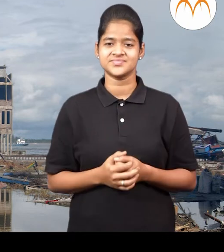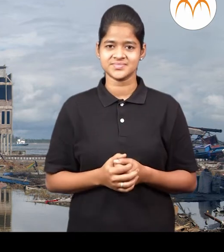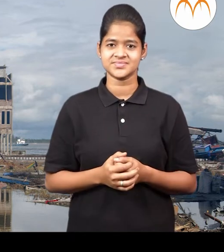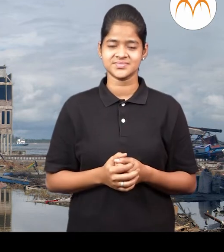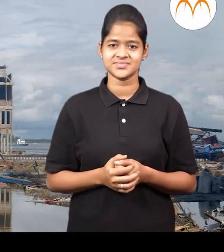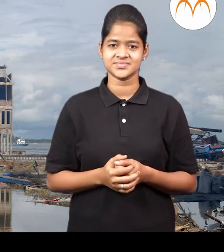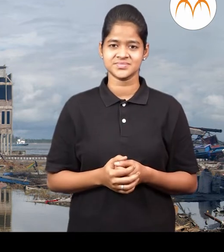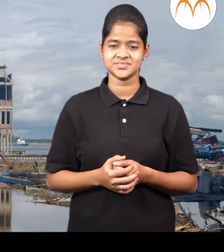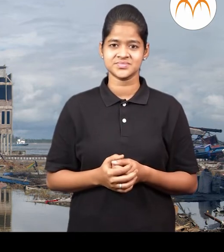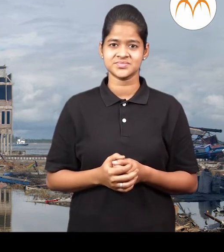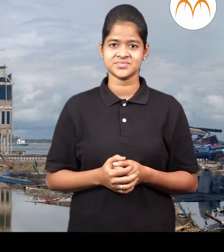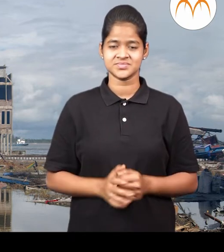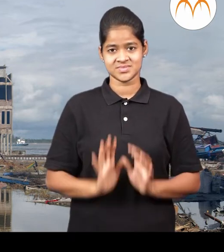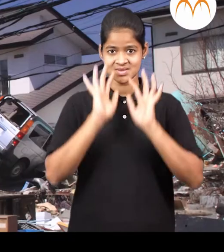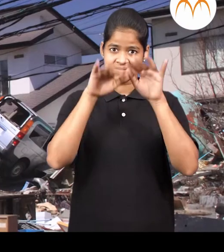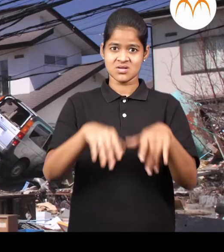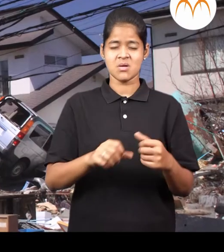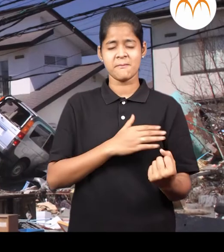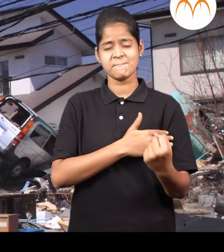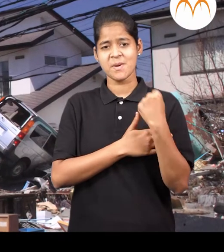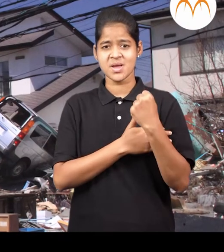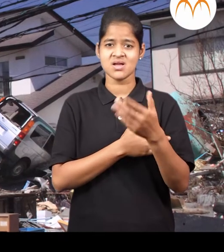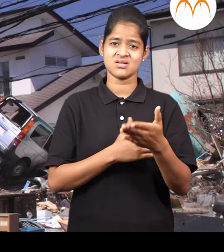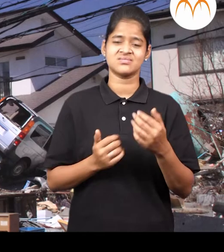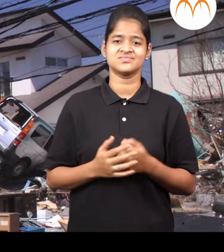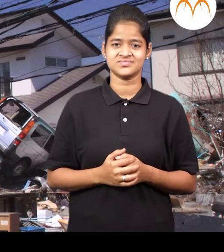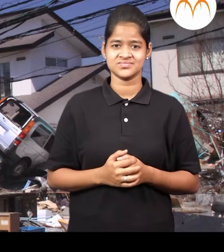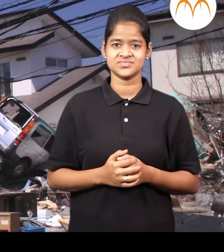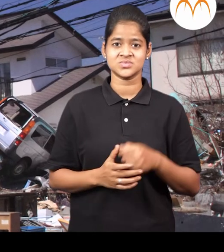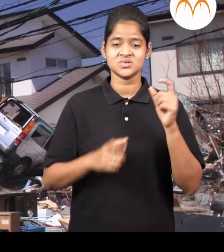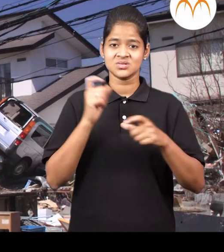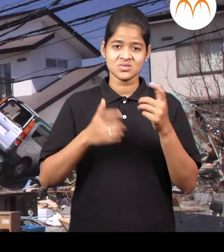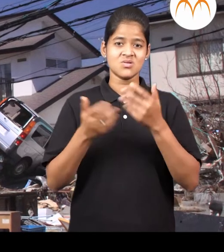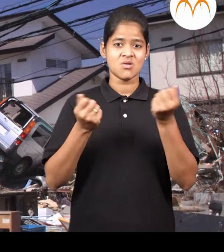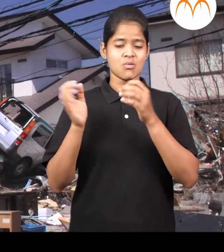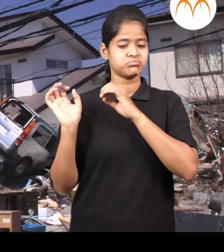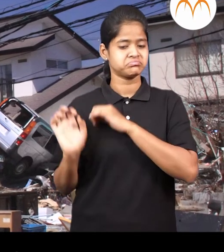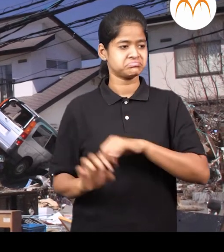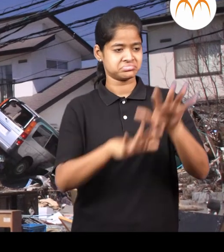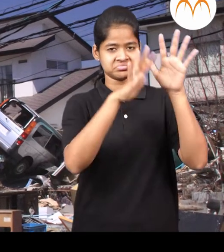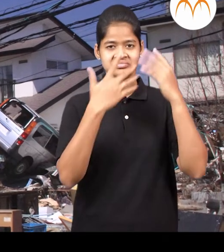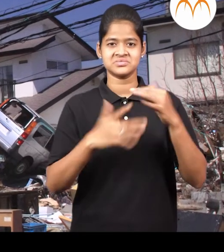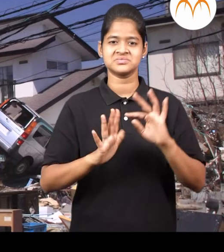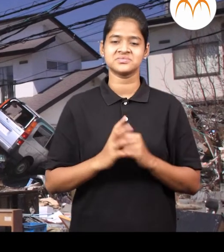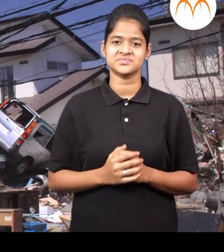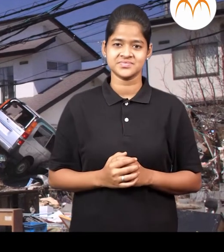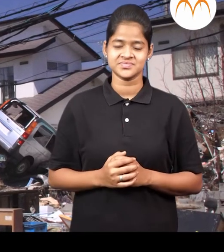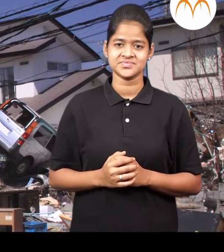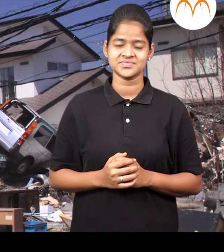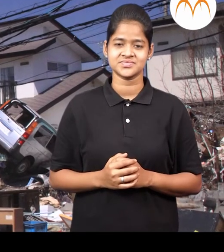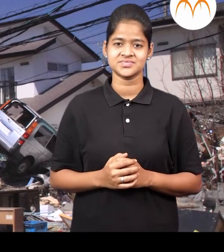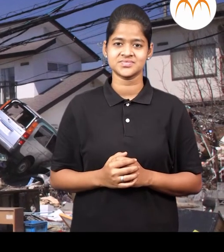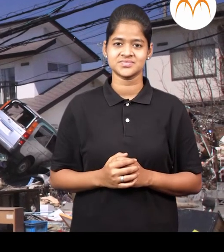बुडून, मरू शकतात लाटा इतक्या शक्ति शाली आसतात कि मानसे वहने दूर फेकली जातात